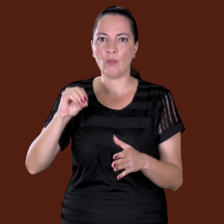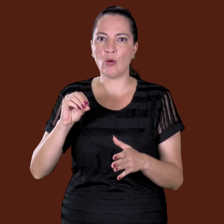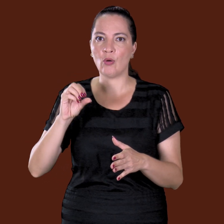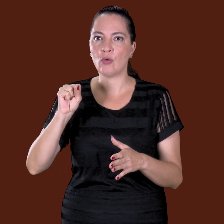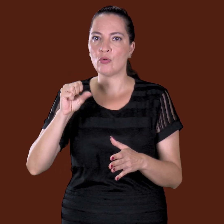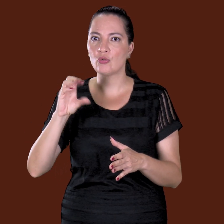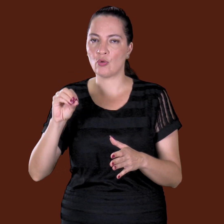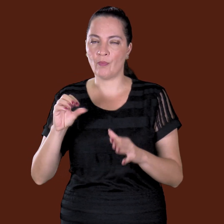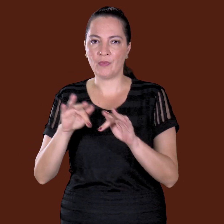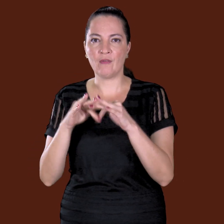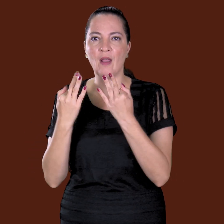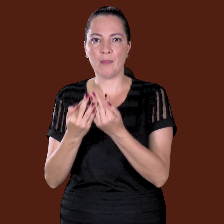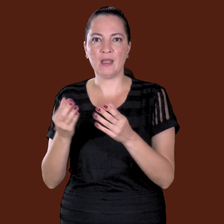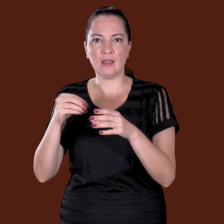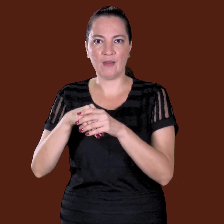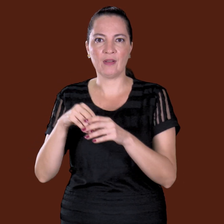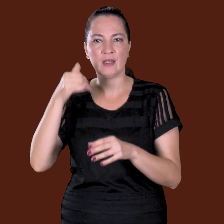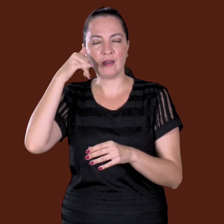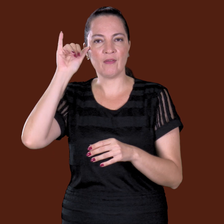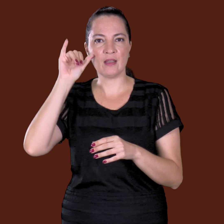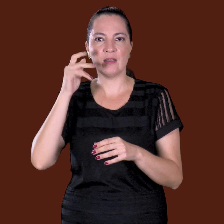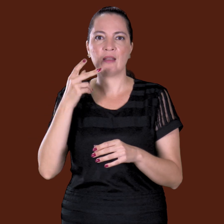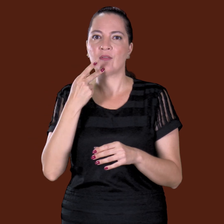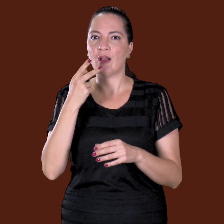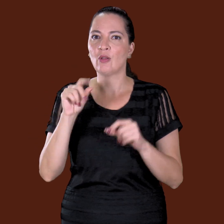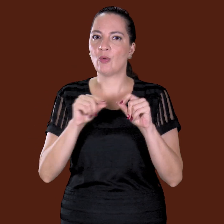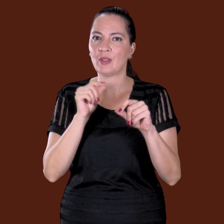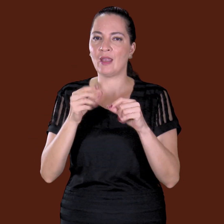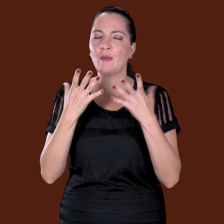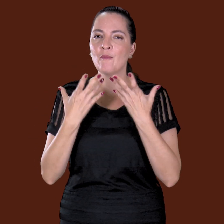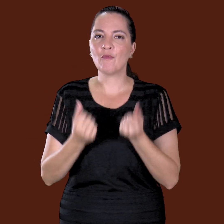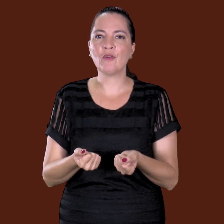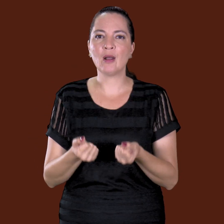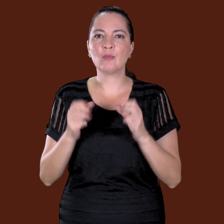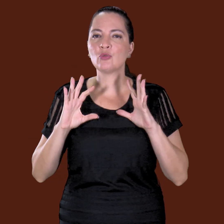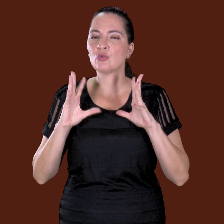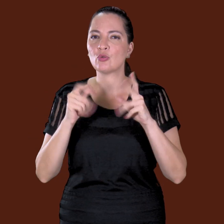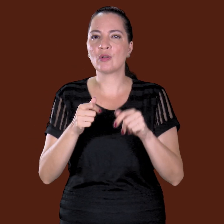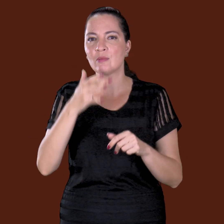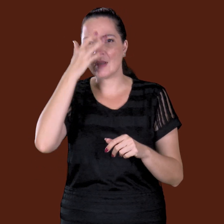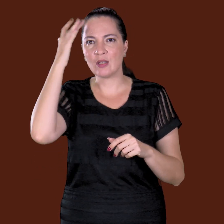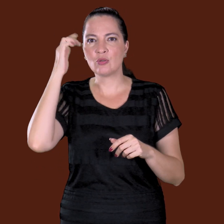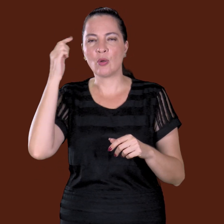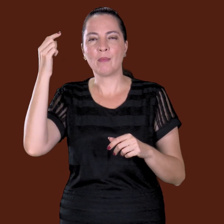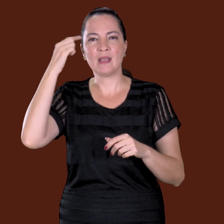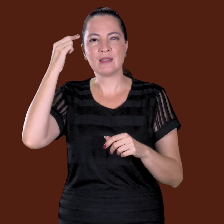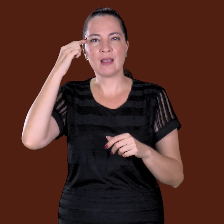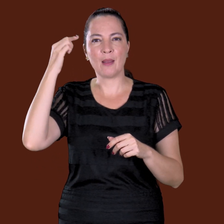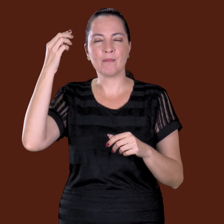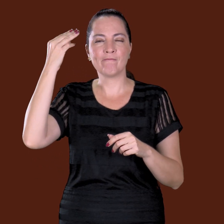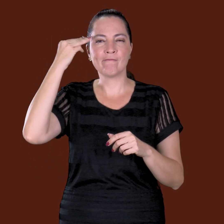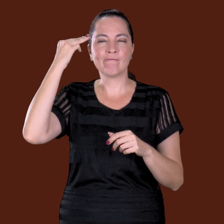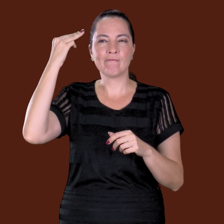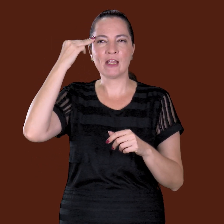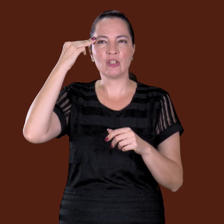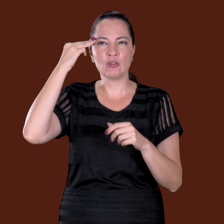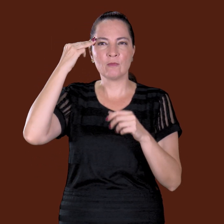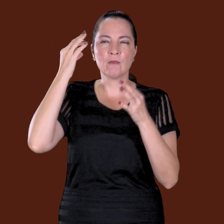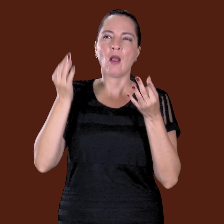mentalizar aqui, o Bruno disse que voador, vamos, mais ou menos, dentro do curral, ficaram lá, pensando,